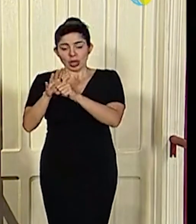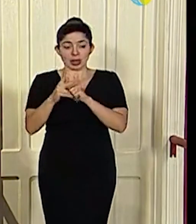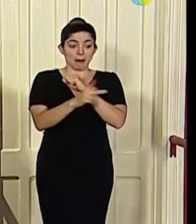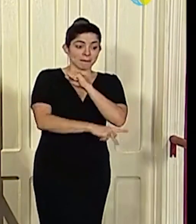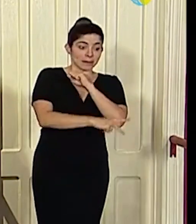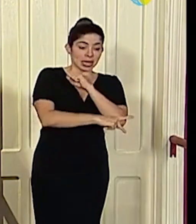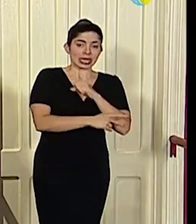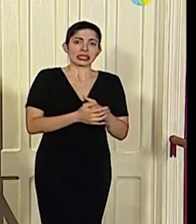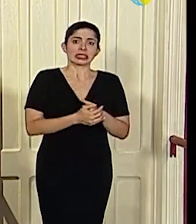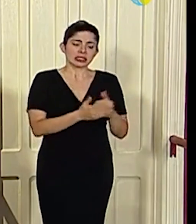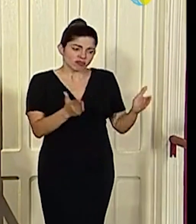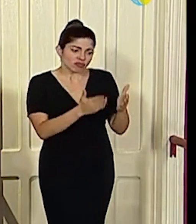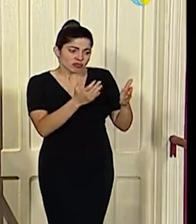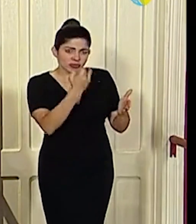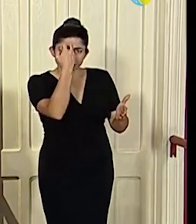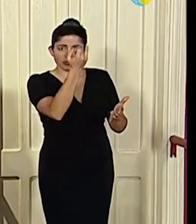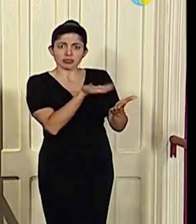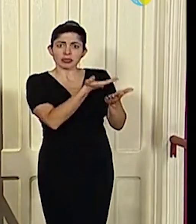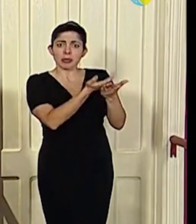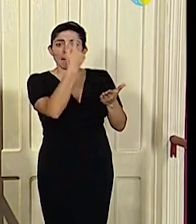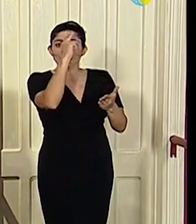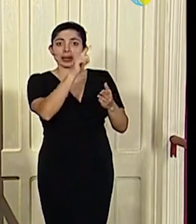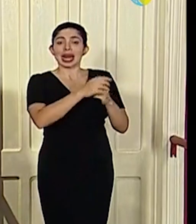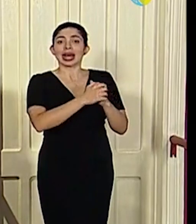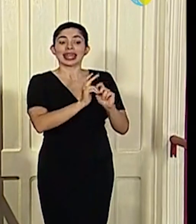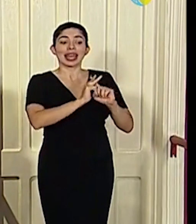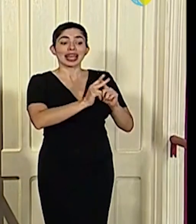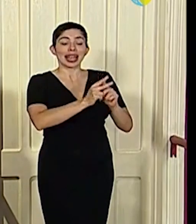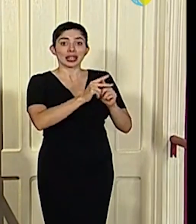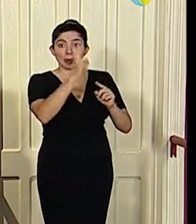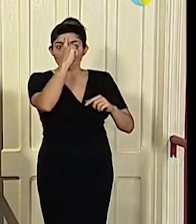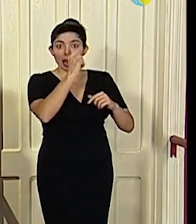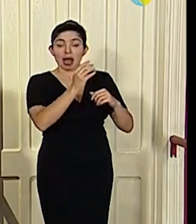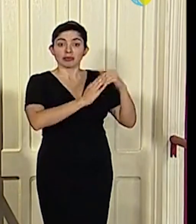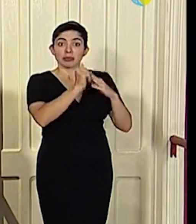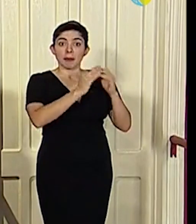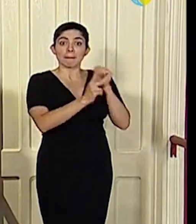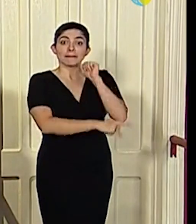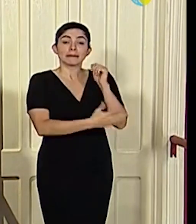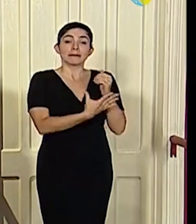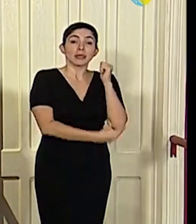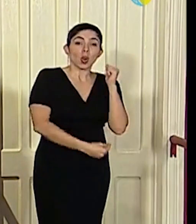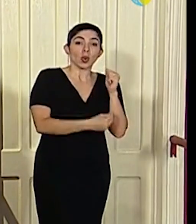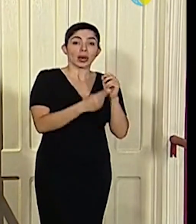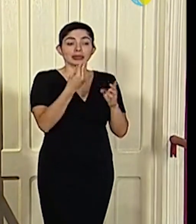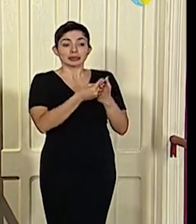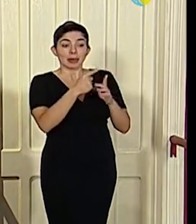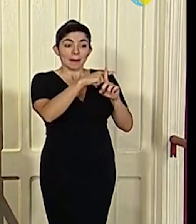que impulsa una iniciativa para que el crédito para la reconstrucción a los países de pobres y de renta media